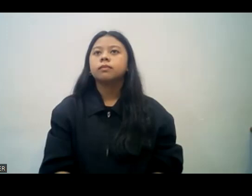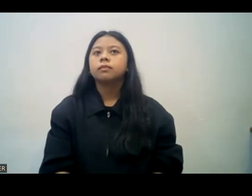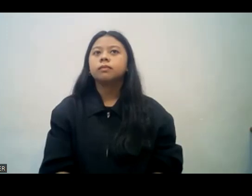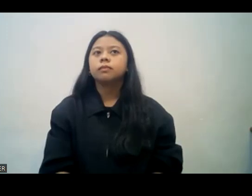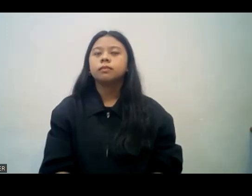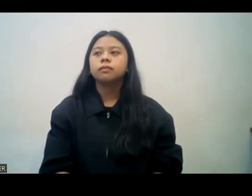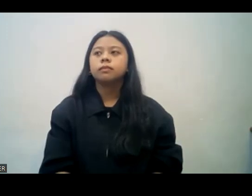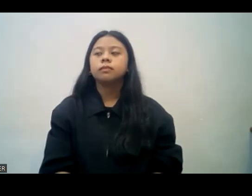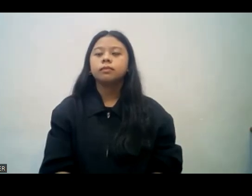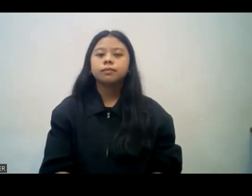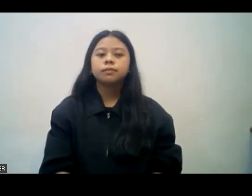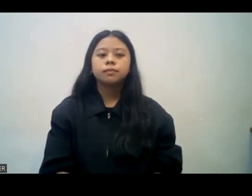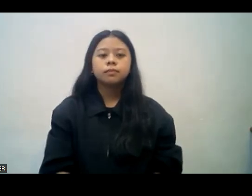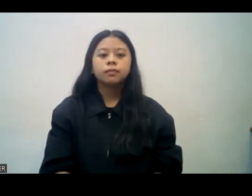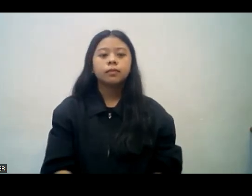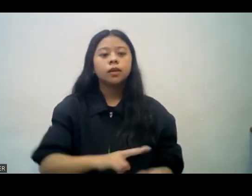dadanas ng kahirapan.